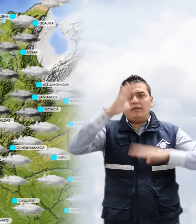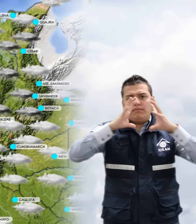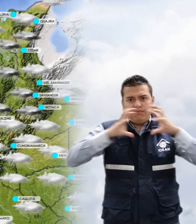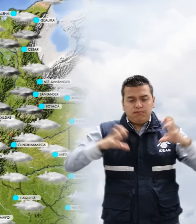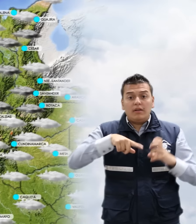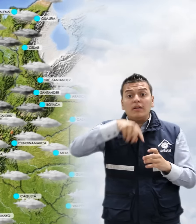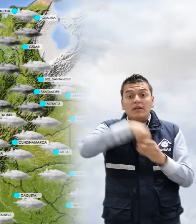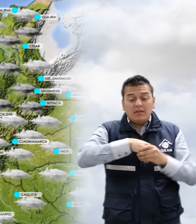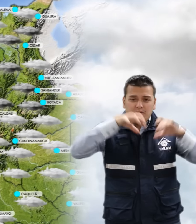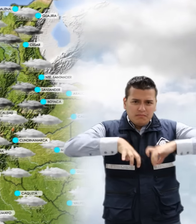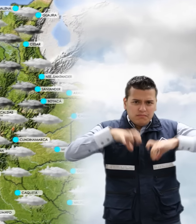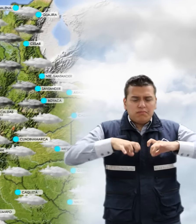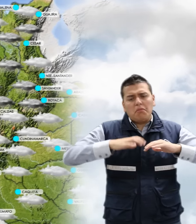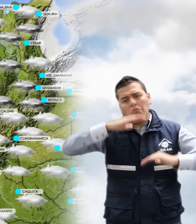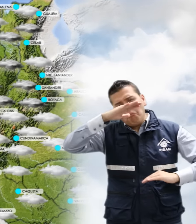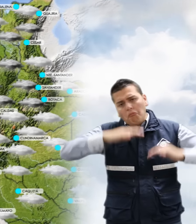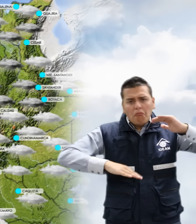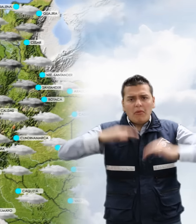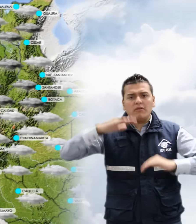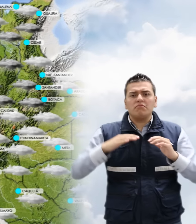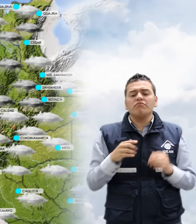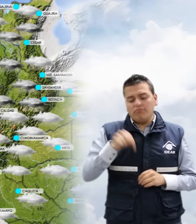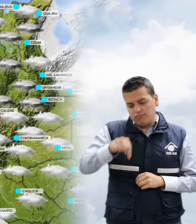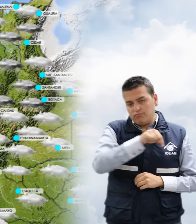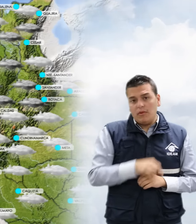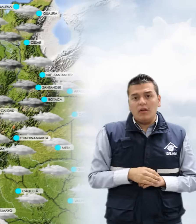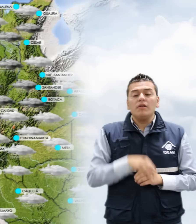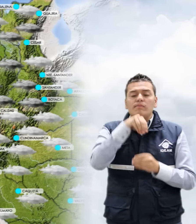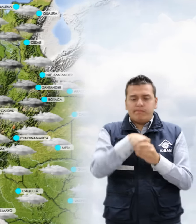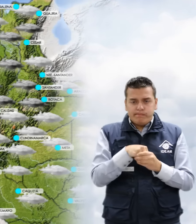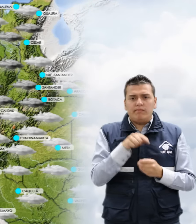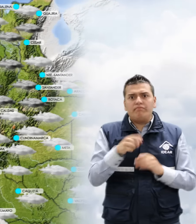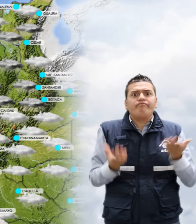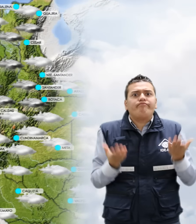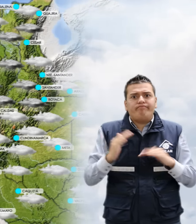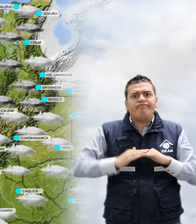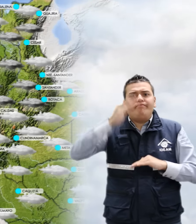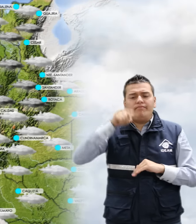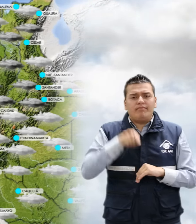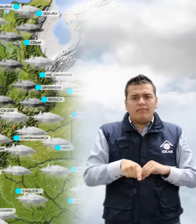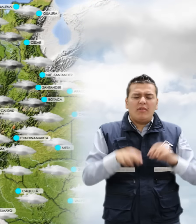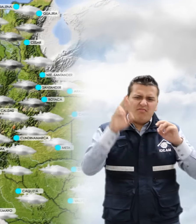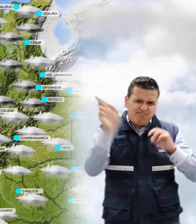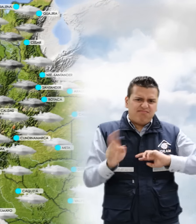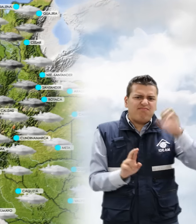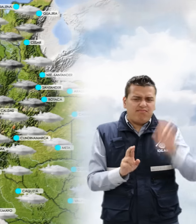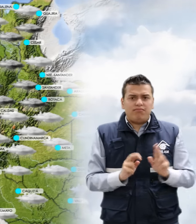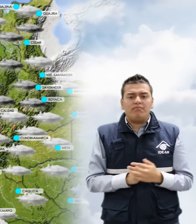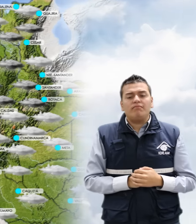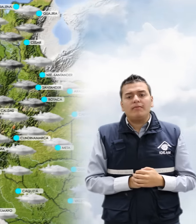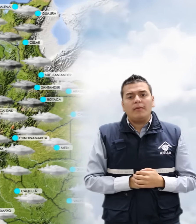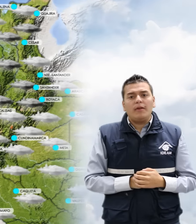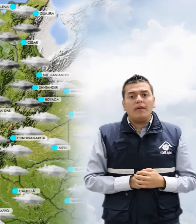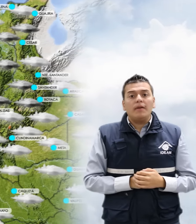acompañada de lluvias de variada intensidad sobre la región, incluso con alta probabilidad de actividad eléctrica.